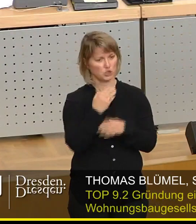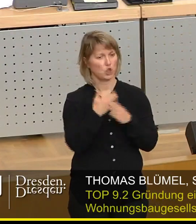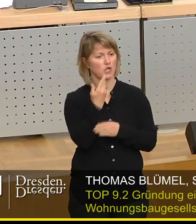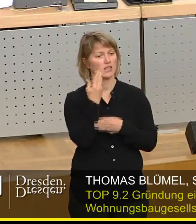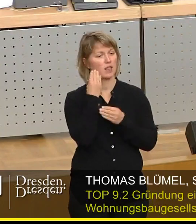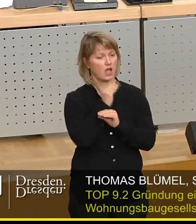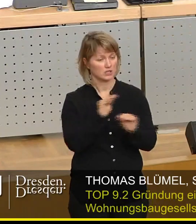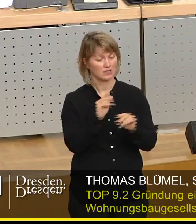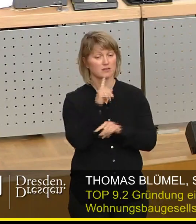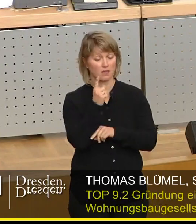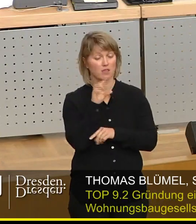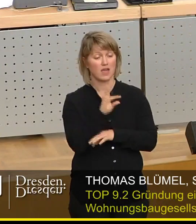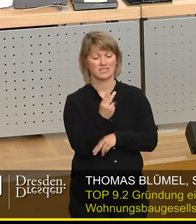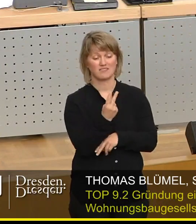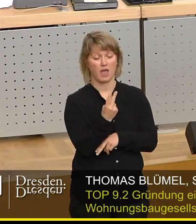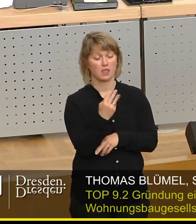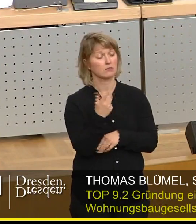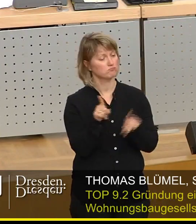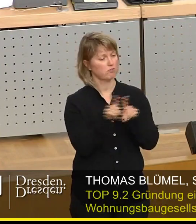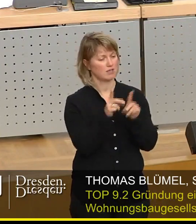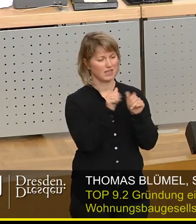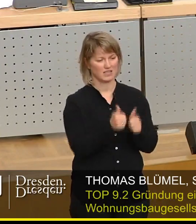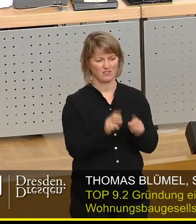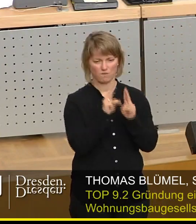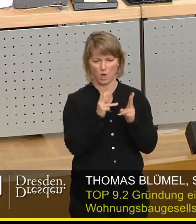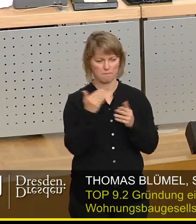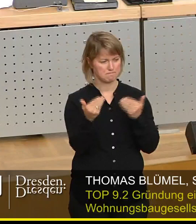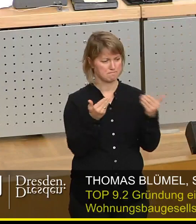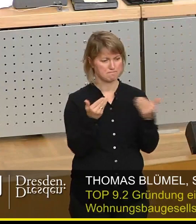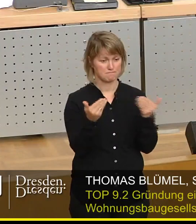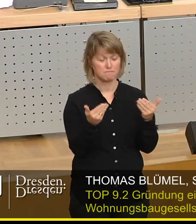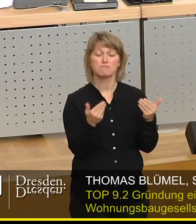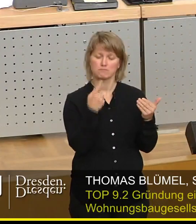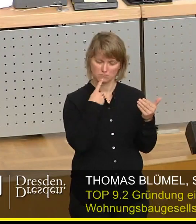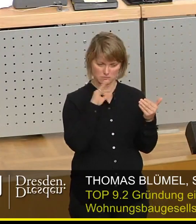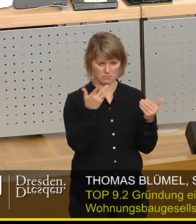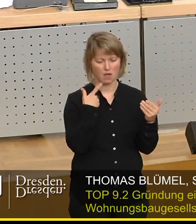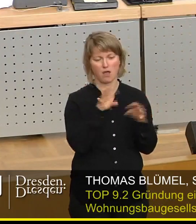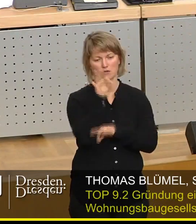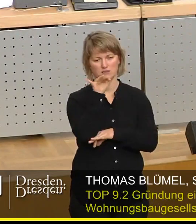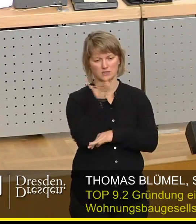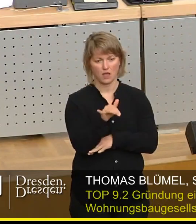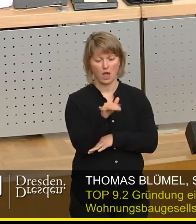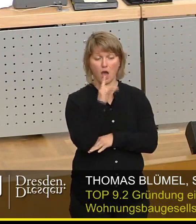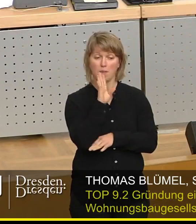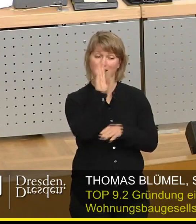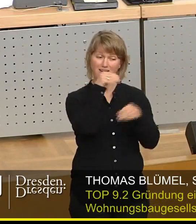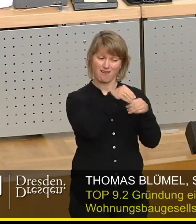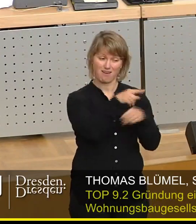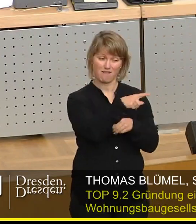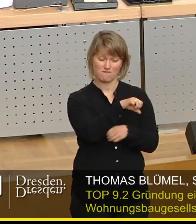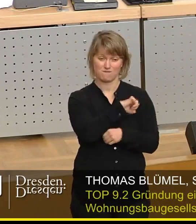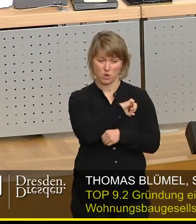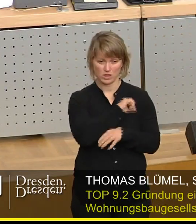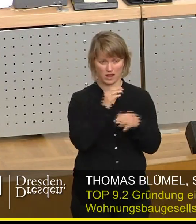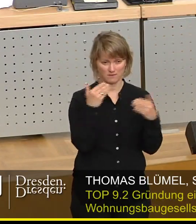Abwägung zwischen zwei geeigneten Rechtsformen, zwischen der GmbH und der GmbH und Co. KG. Und der entscheidende Vorteil der GmbH und